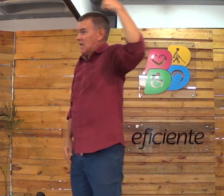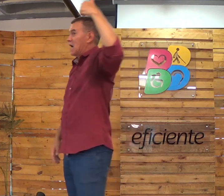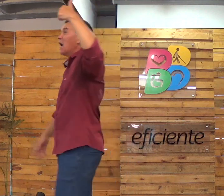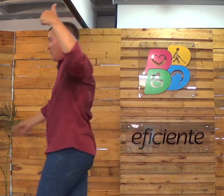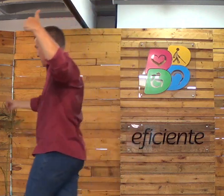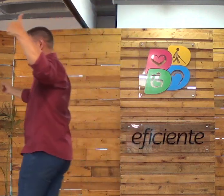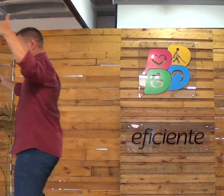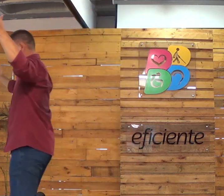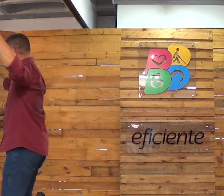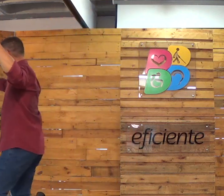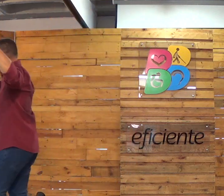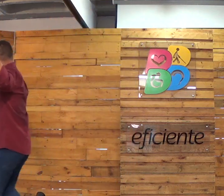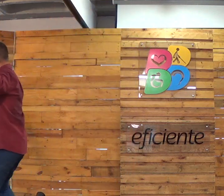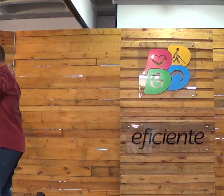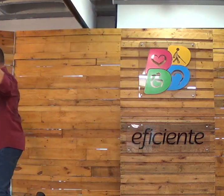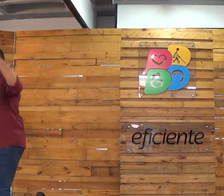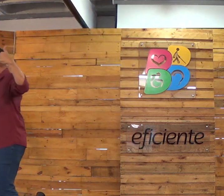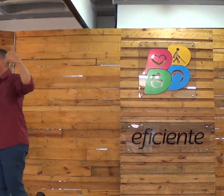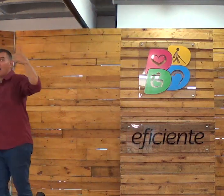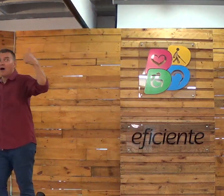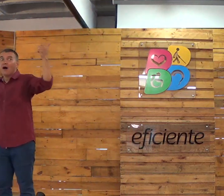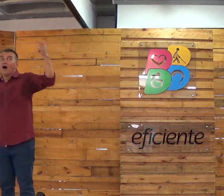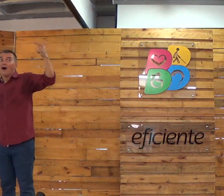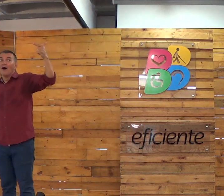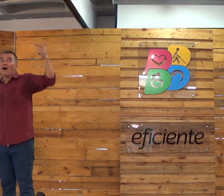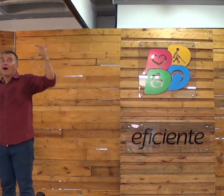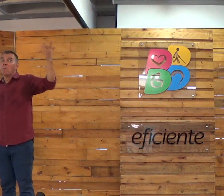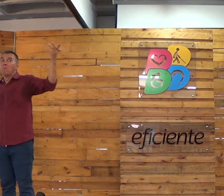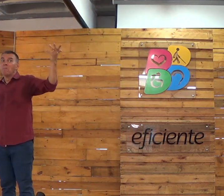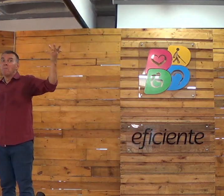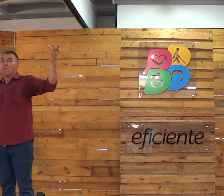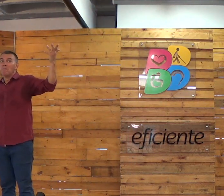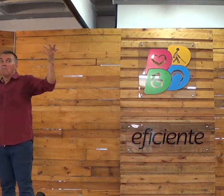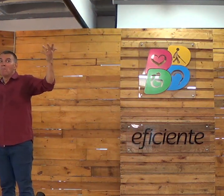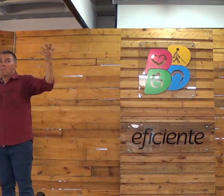Legal. É importante. Mas tem outro alimento. Conhece esse?